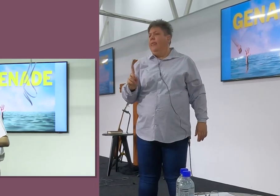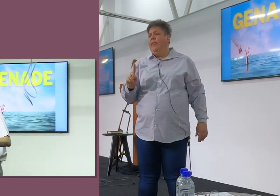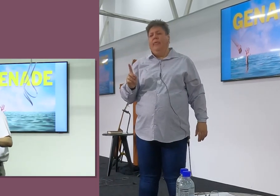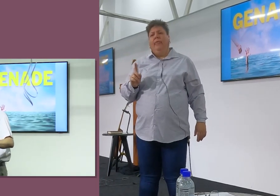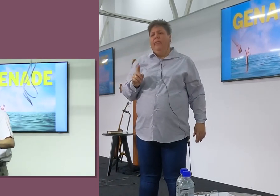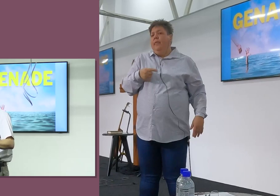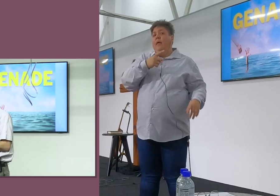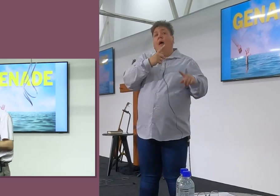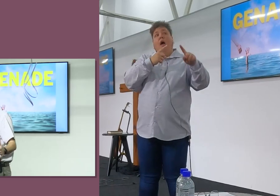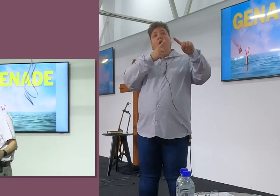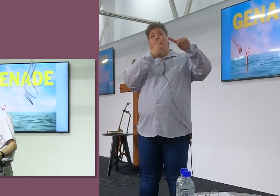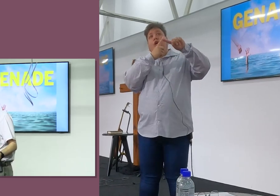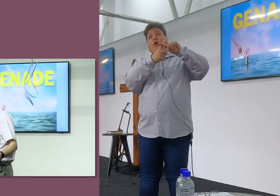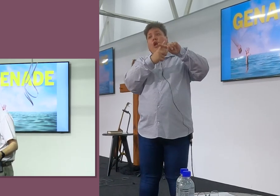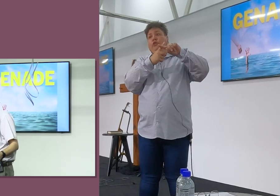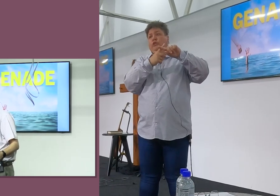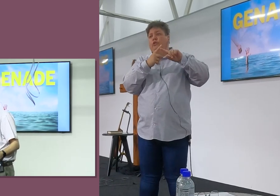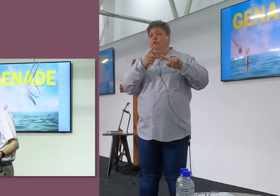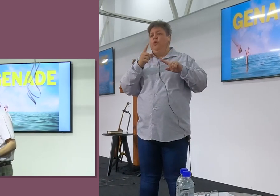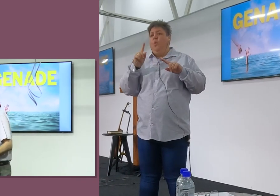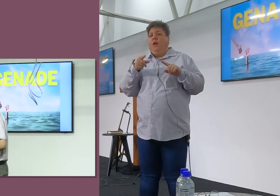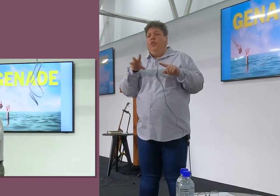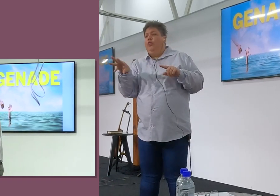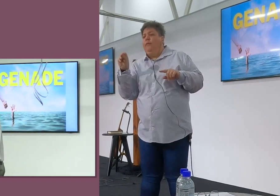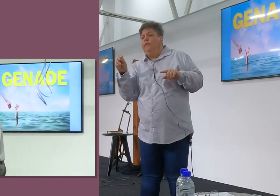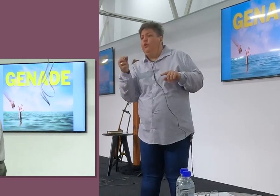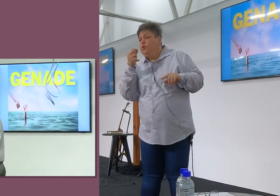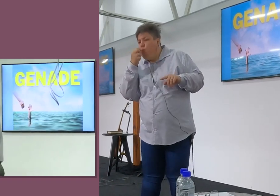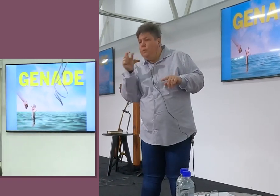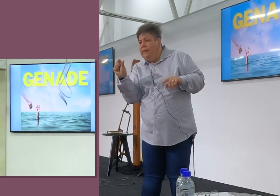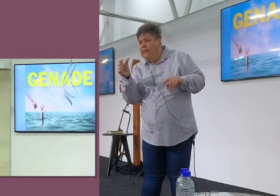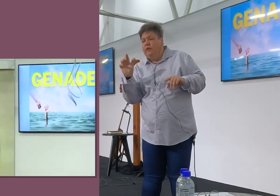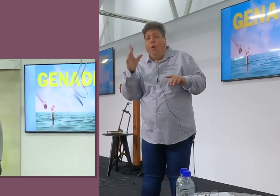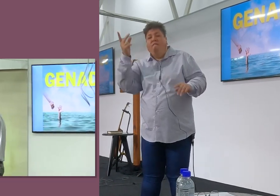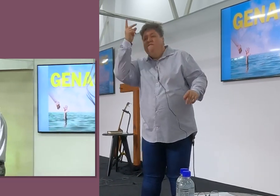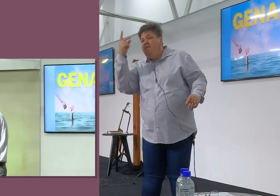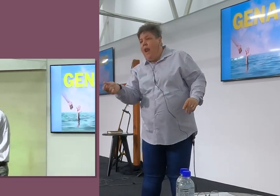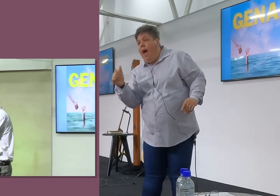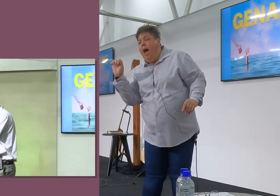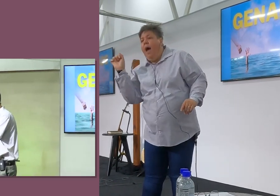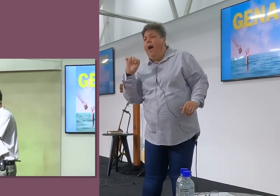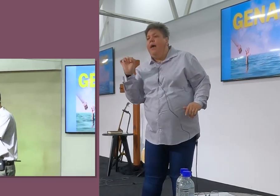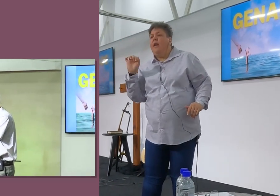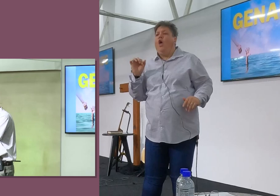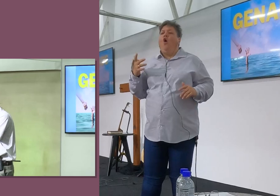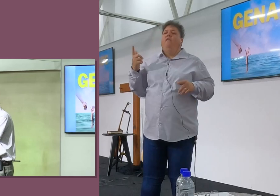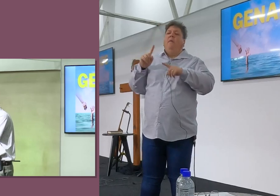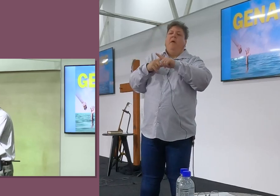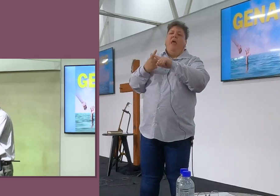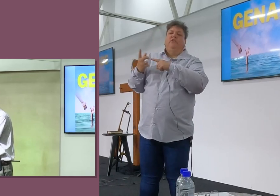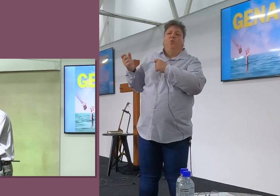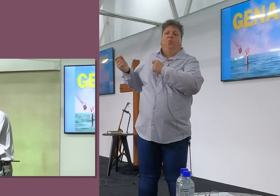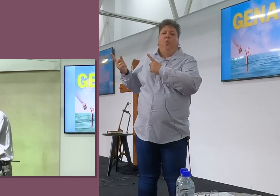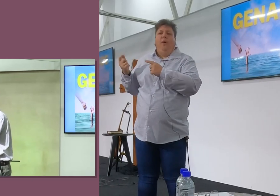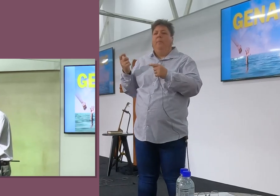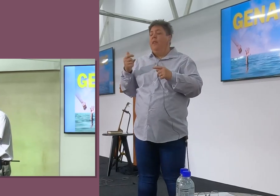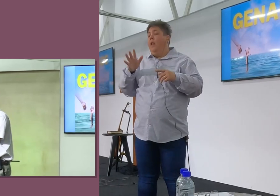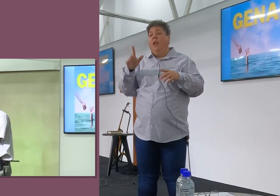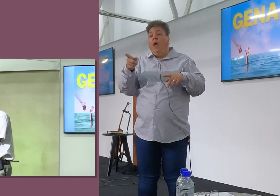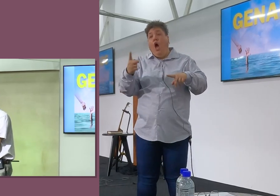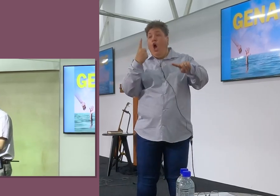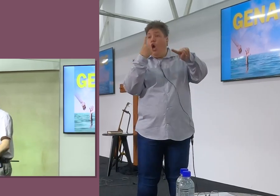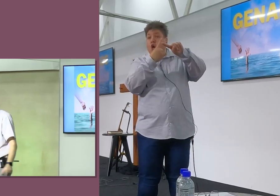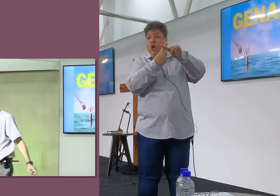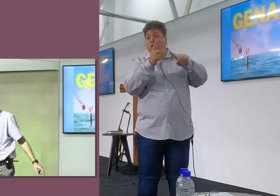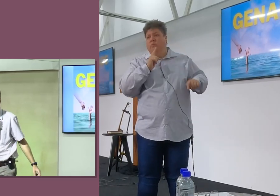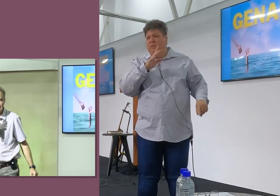twee mannen het aan die kruis gehang, Nie omdat hulle Wilson Toffies is stel het nie, Hulle was nie daar, Omdat hulle te vinden gereid, Of omdat hulle nie hulle belastingopgave recht ingedien het nie, Hulle